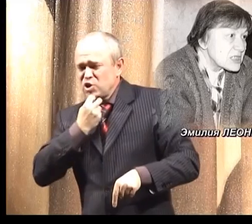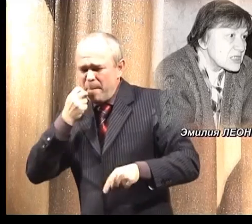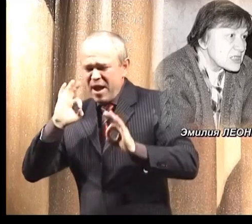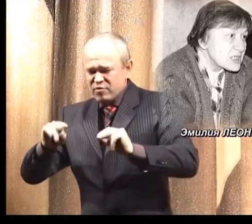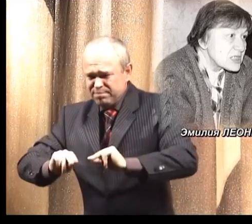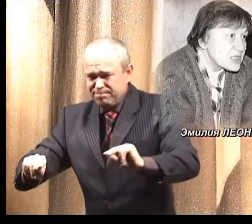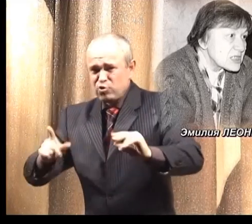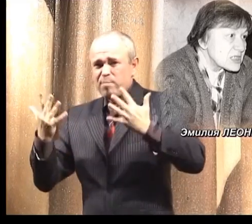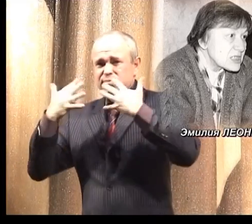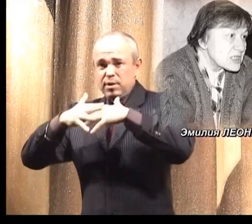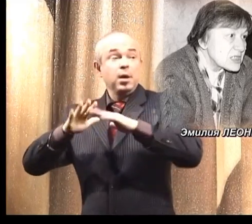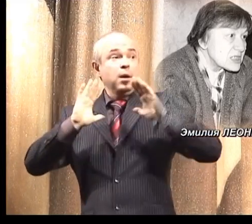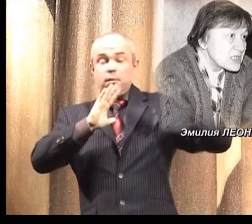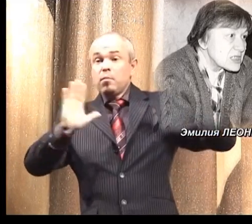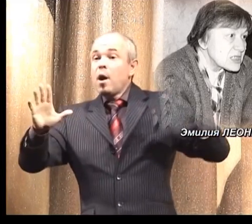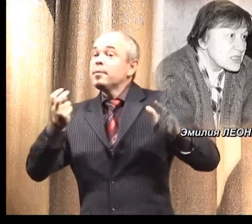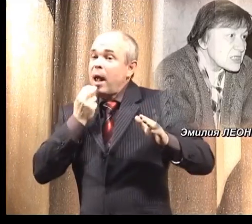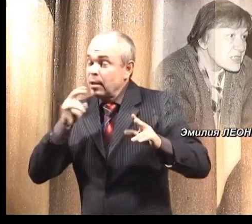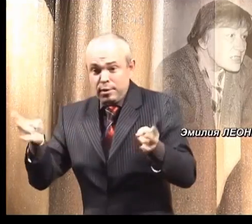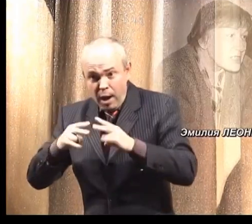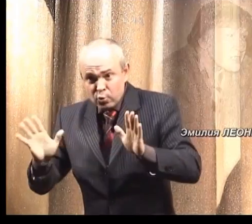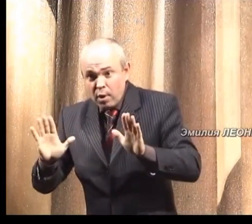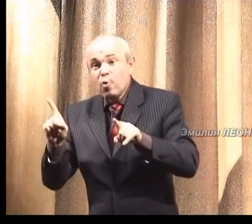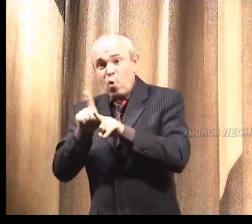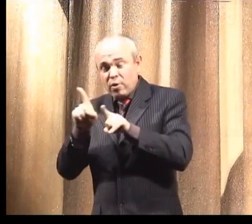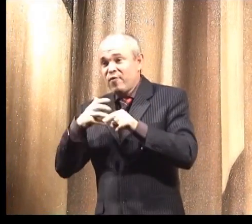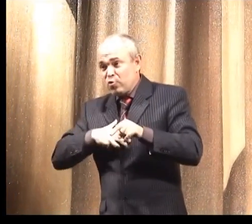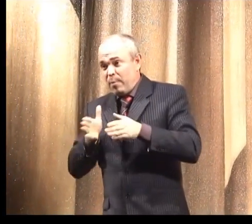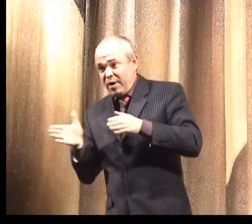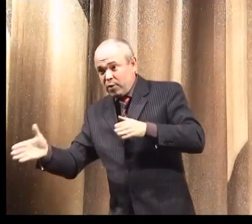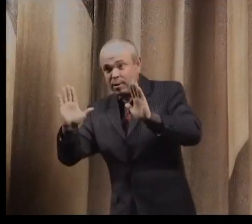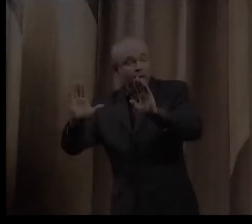Очень там артикуляция, правильная учеба, совместные... МИИИИИИИИИИИИИИИИИИИИИИИИИИИИИИИИИИИИИИИИИИИИИИИИИИИИИИИИИИИИИИИИИИИИИИИИИИИИИИИИИИИИИИИИИИИИИИИИИИИИИИИИИИИИИИИИИИИИИИИИИИИИИИИИИИИИИИИИИИИИИИИИИИИИИИИИИИИИИИИИИИИИИИИИИИИИИИИИИИИИИИИИИИИИИИИИИИИИИИИИИИИИИИИИИИИИИИИИИИИИ